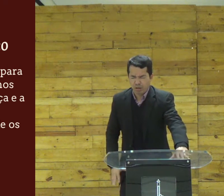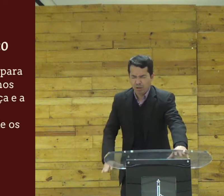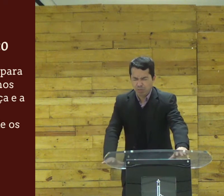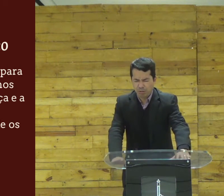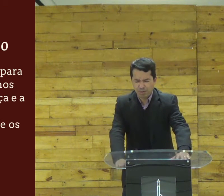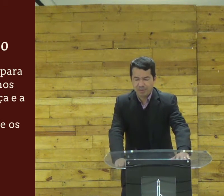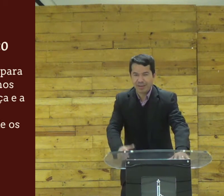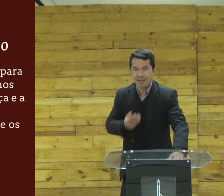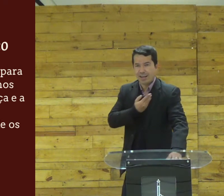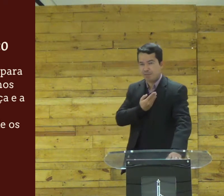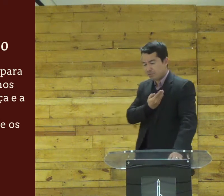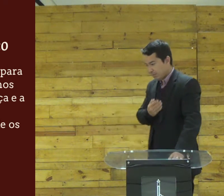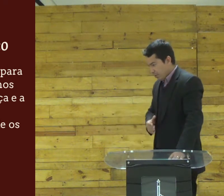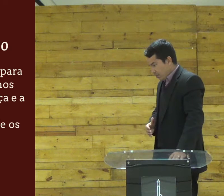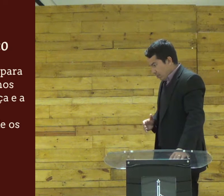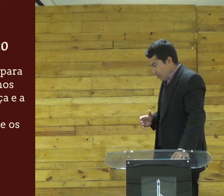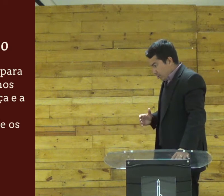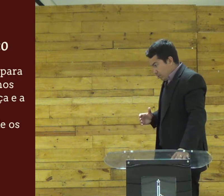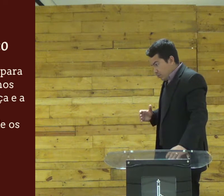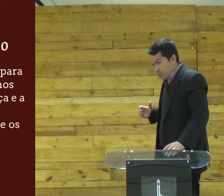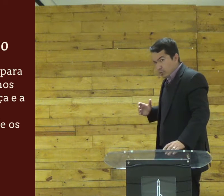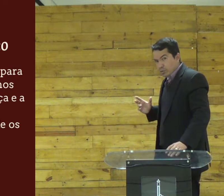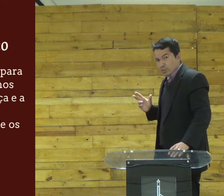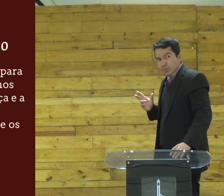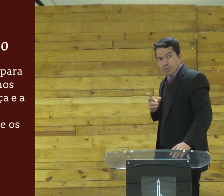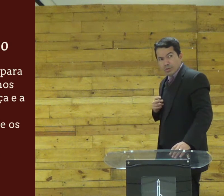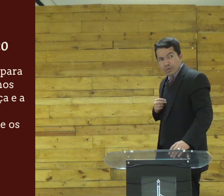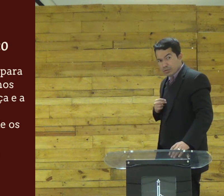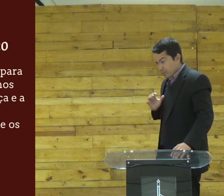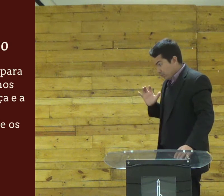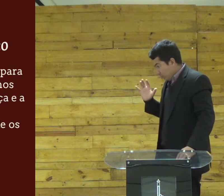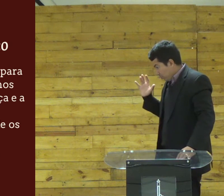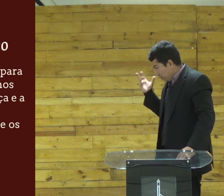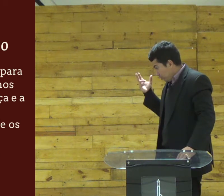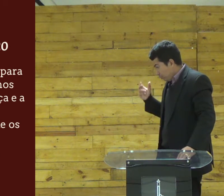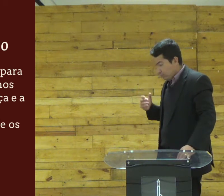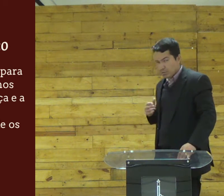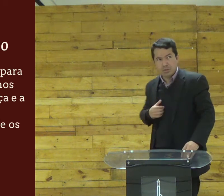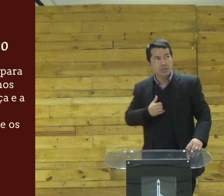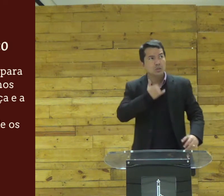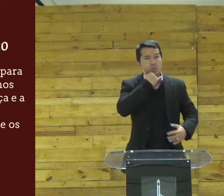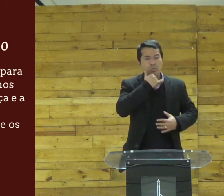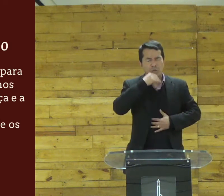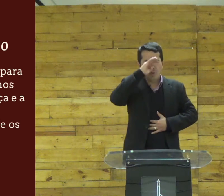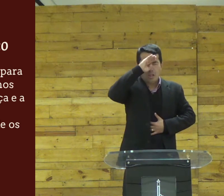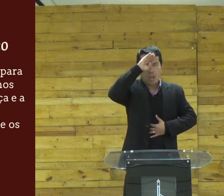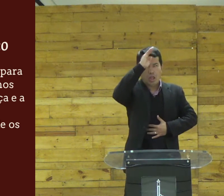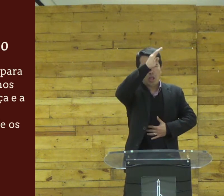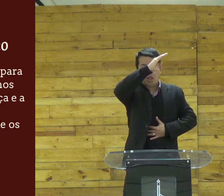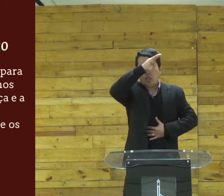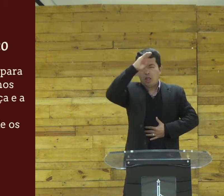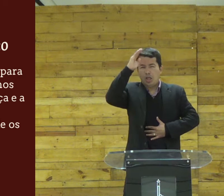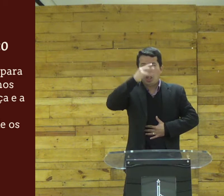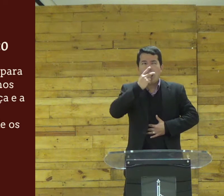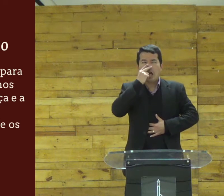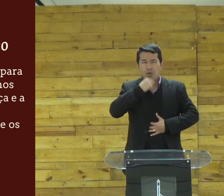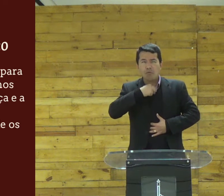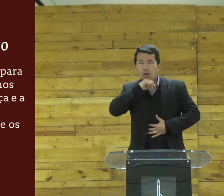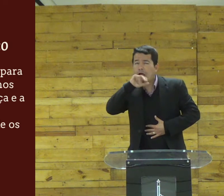calma pera pera ai o amigo olhou nossa mas o que aconteceu do Niran desculpa eu estou com muita tontura eu